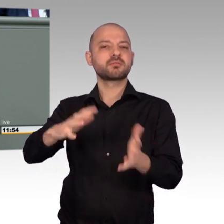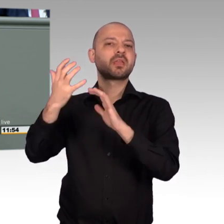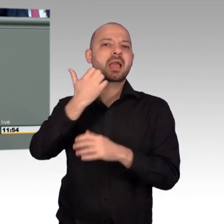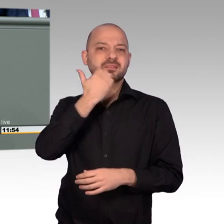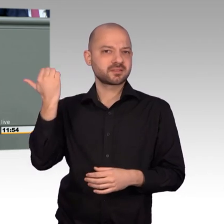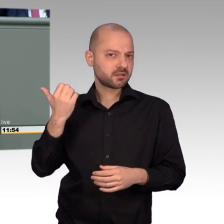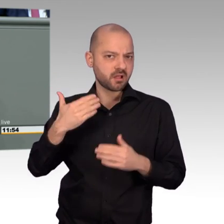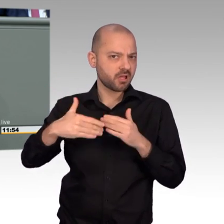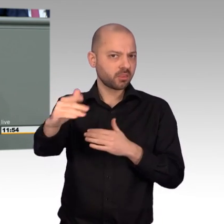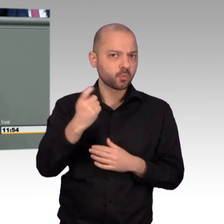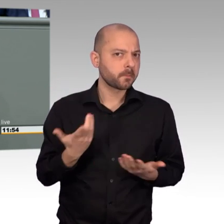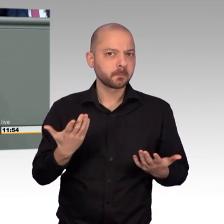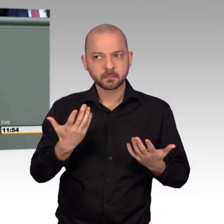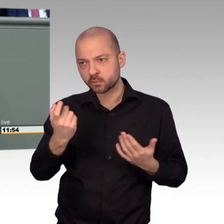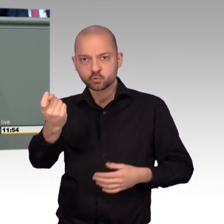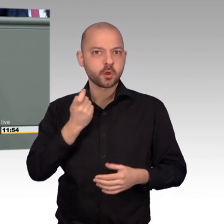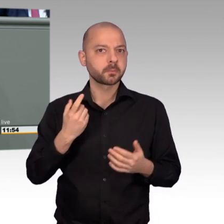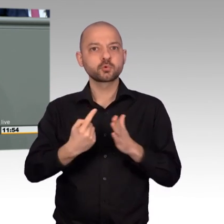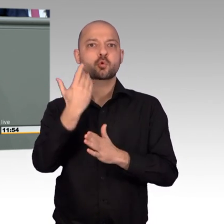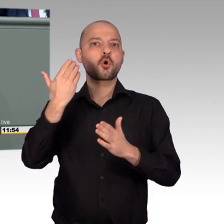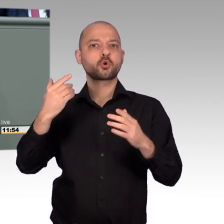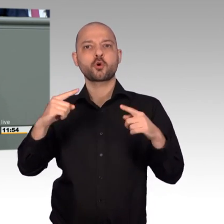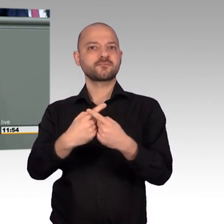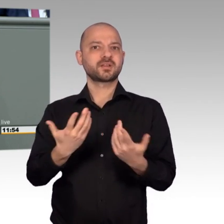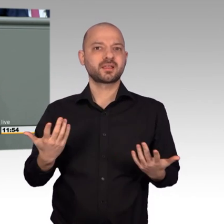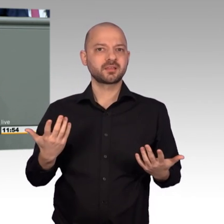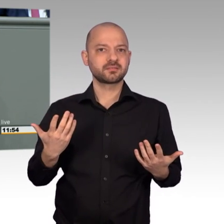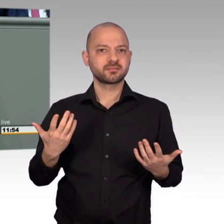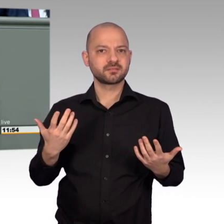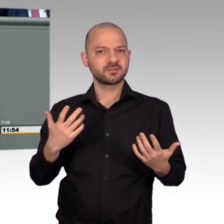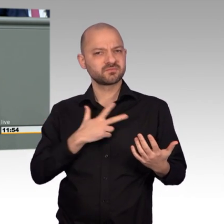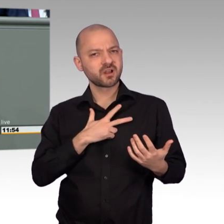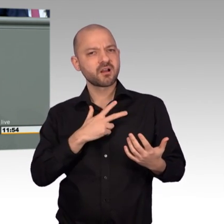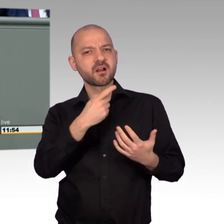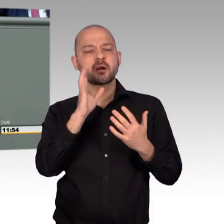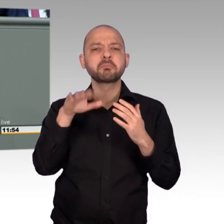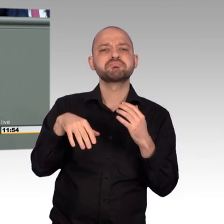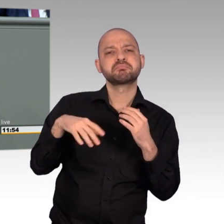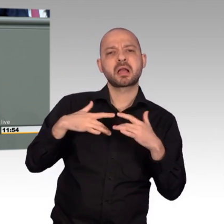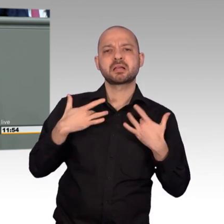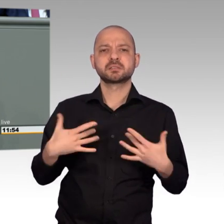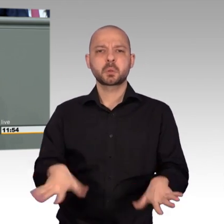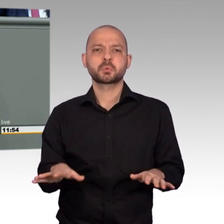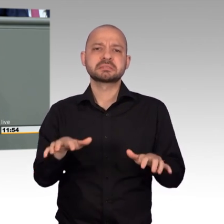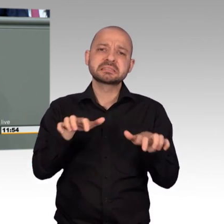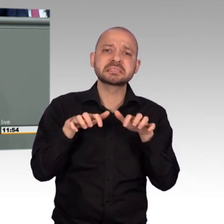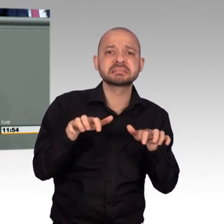Jahr für Jahr moddelt Assad mit Unterstützung von Russland und Iran weiter seine eigene Bevölkerung, mit Giftgas, mit Fassbomben.